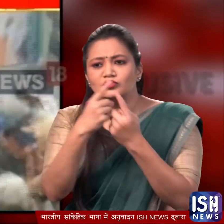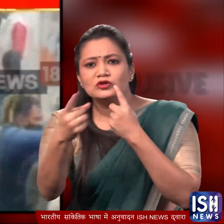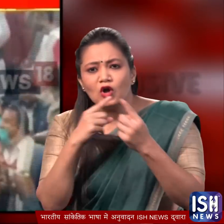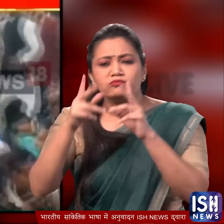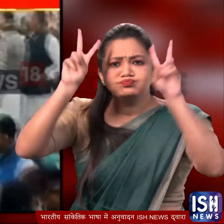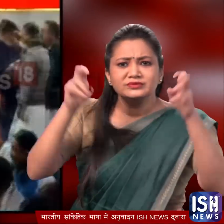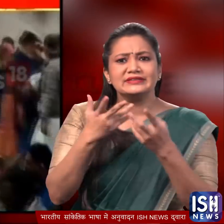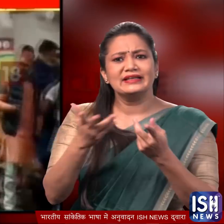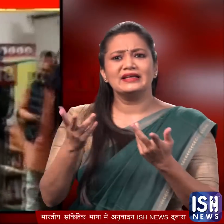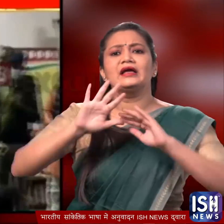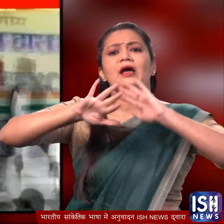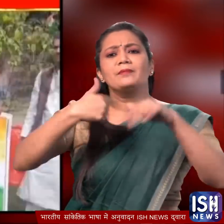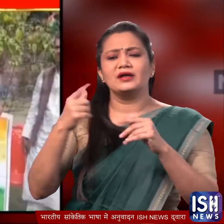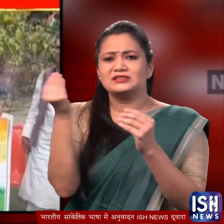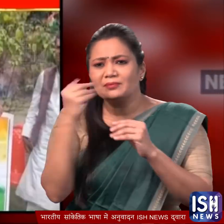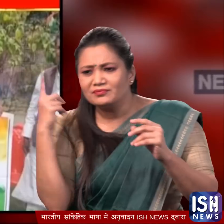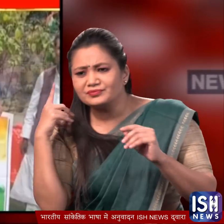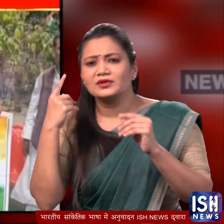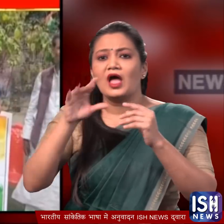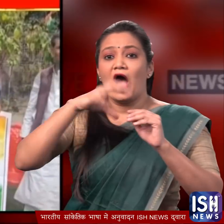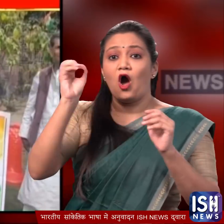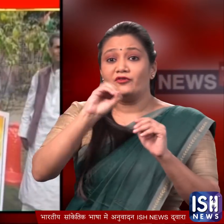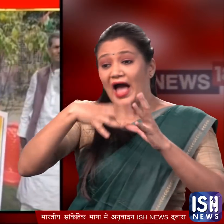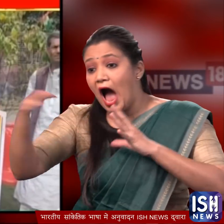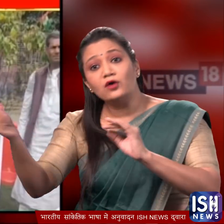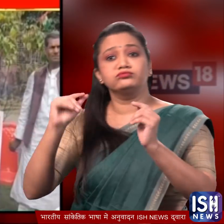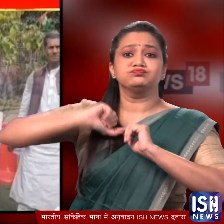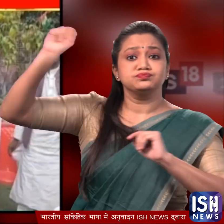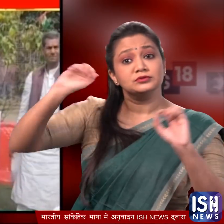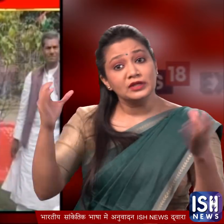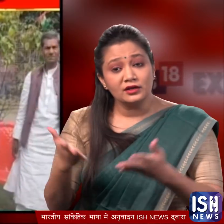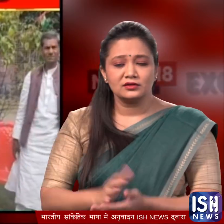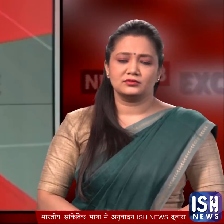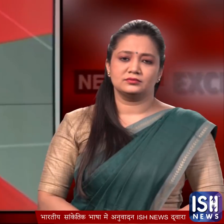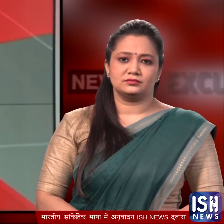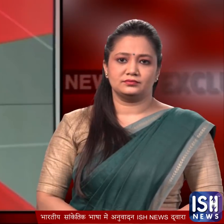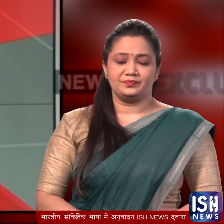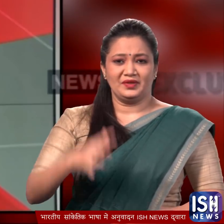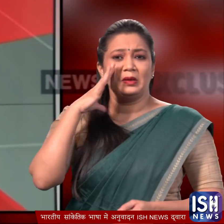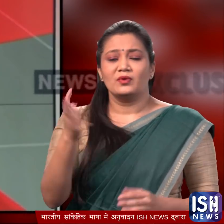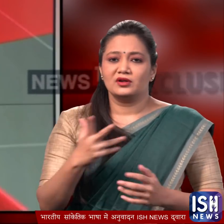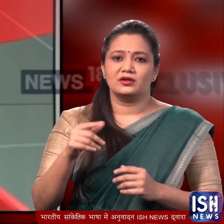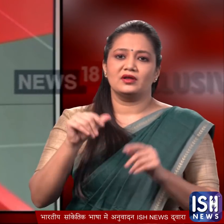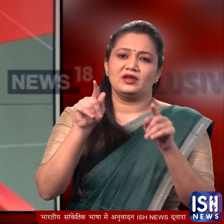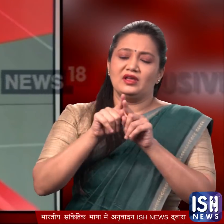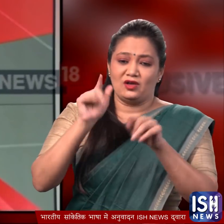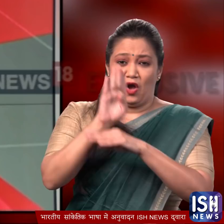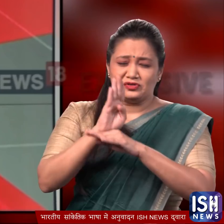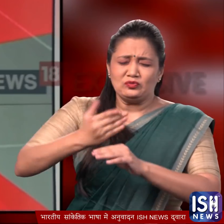रखने के मुद्दे पर ये बवाल हुआ बाद में कुछ कारेकर्ताओं ने दफ्तर के बाहर भी प्रदर्शन किया सौबात के बात है कि देश की सबसे